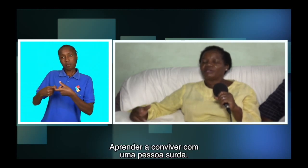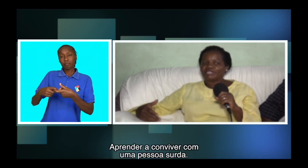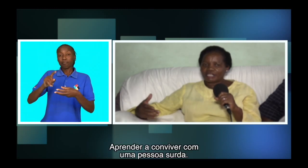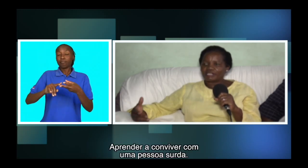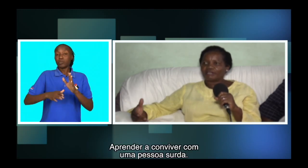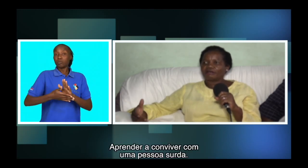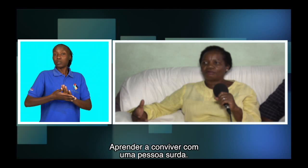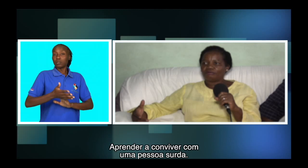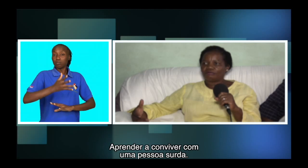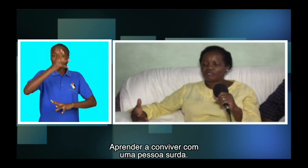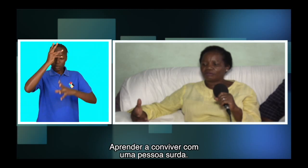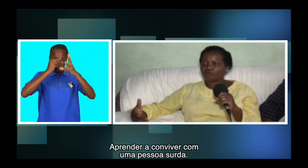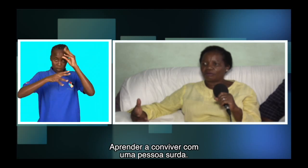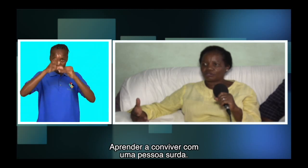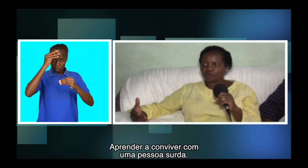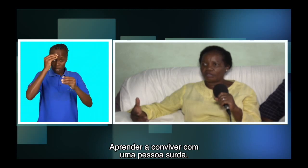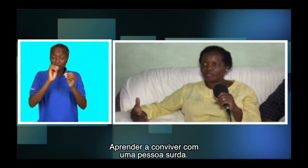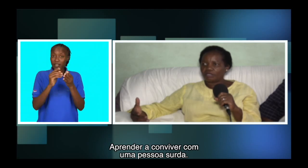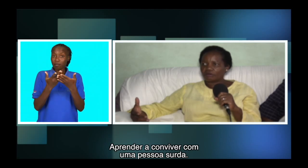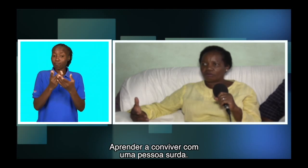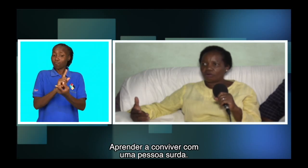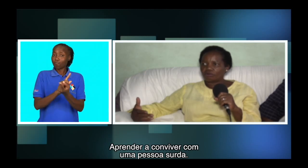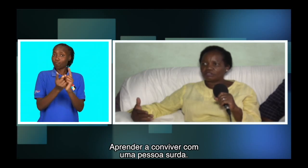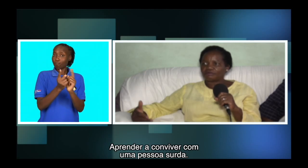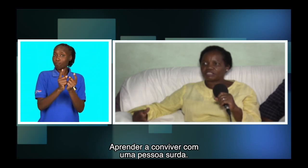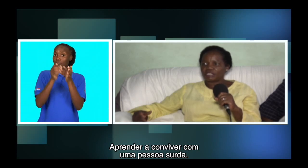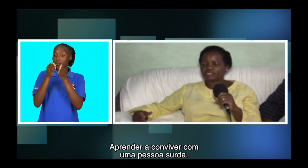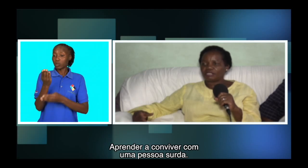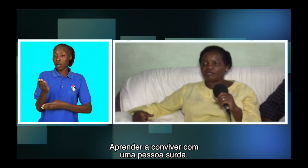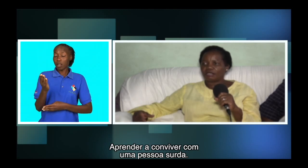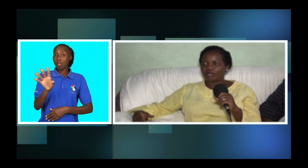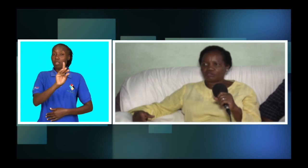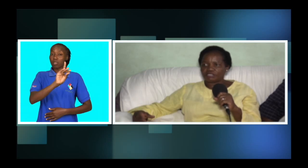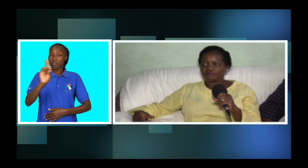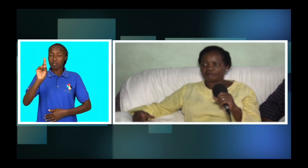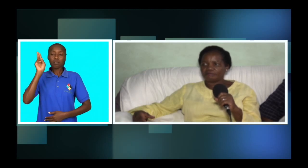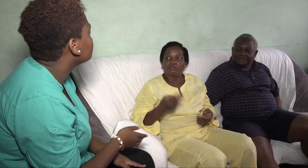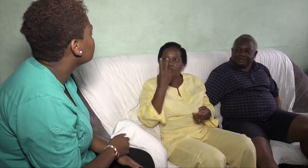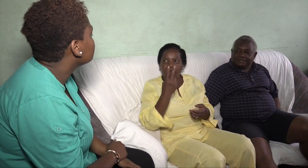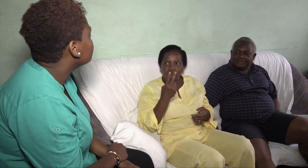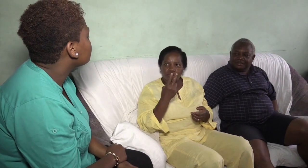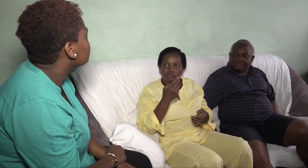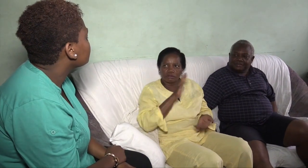Aprender a conviver com uma pessoa com deficiência auditiva.